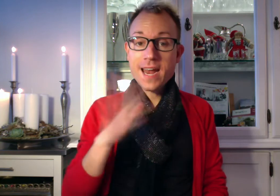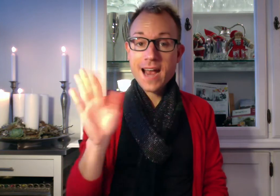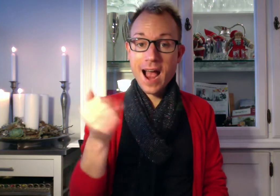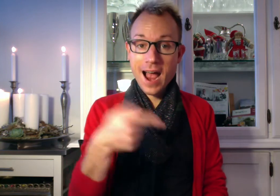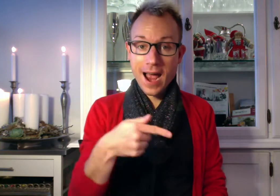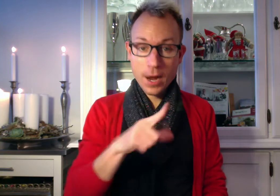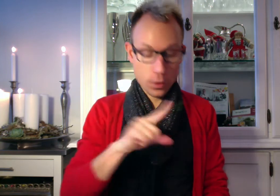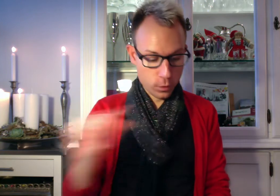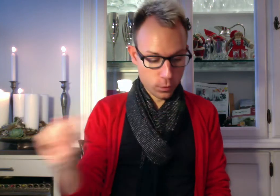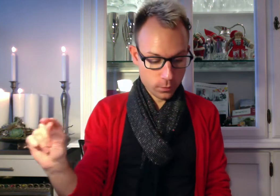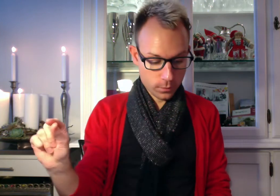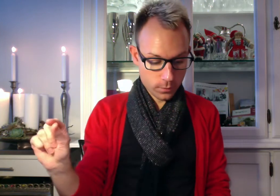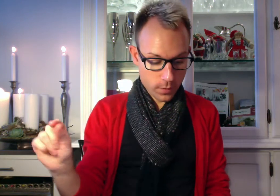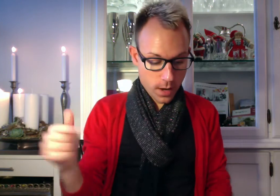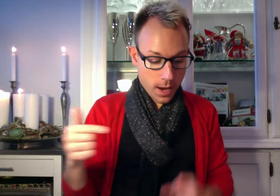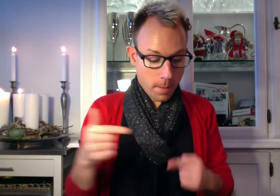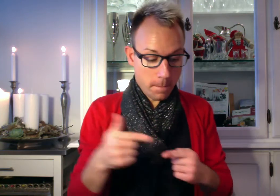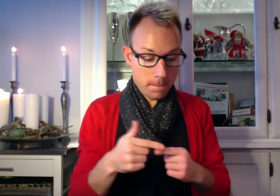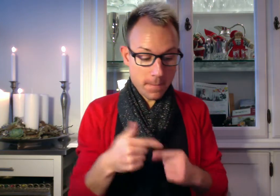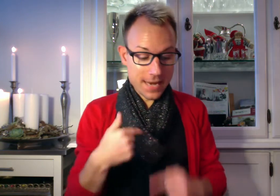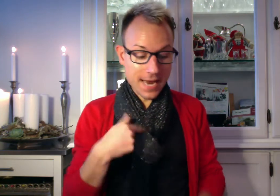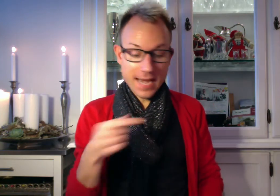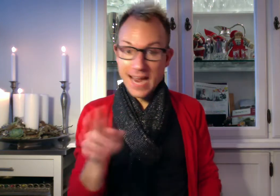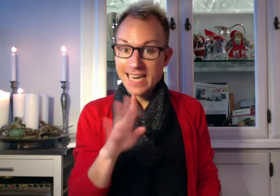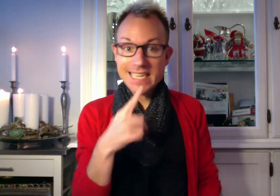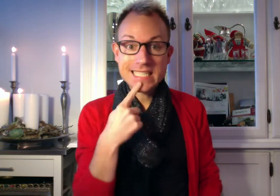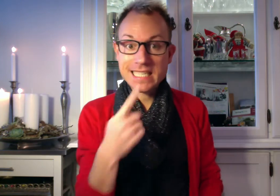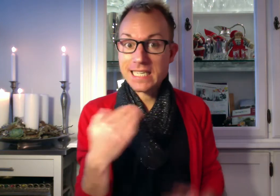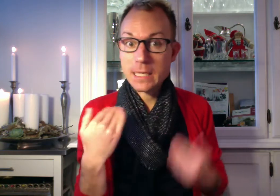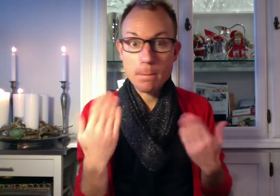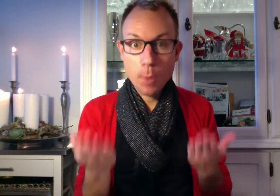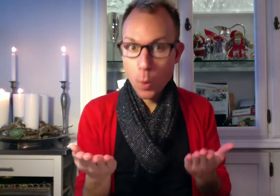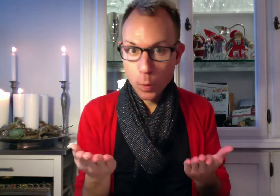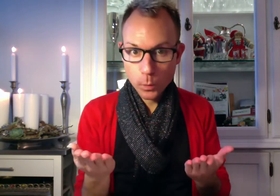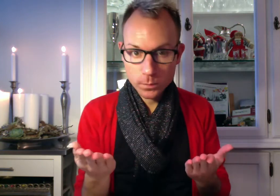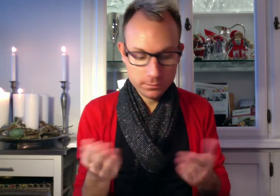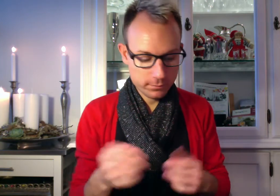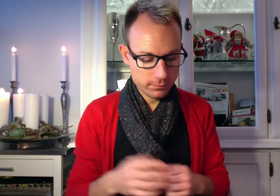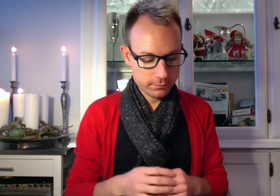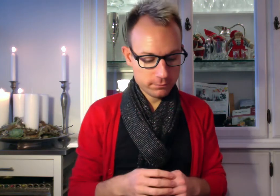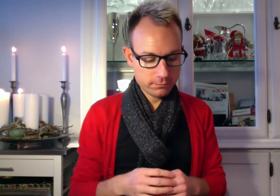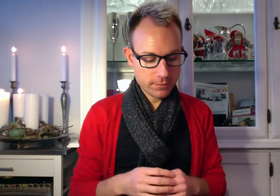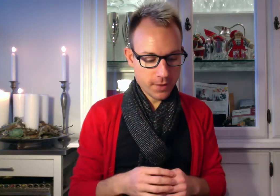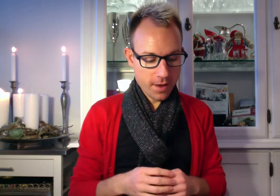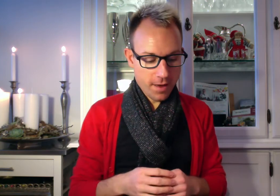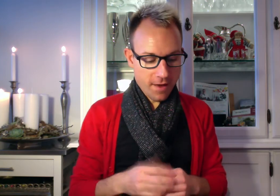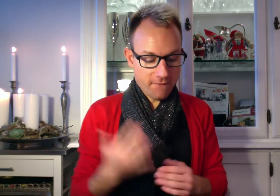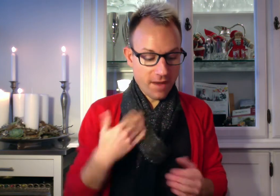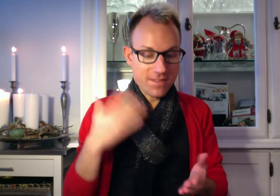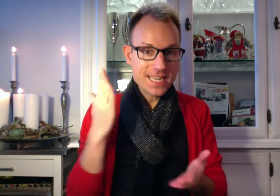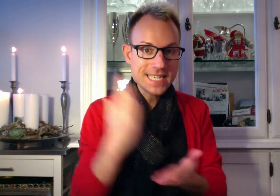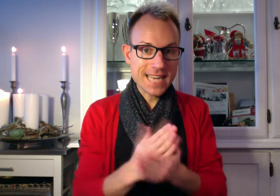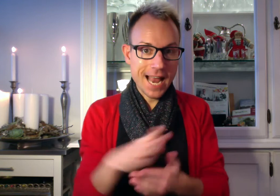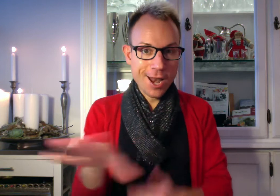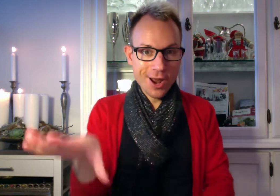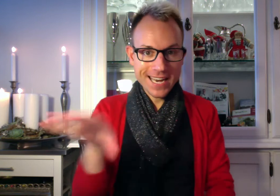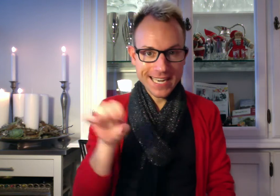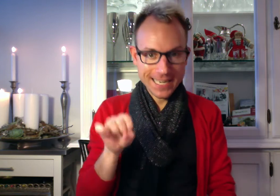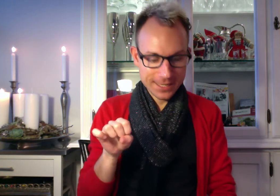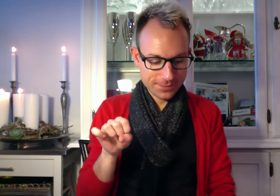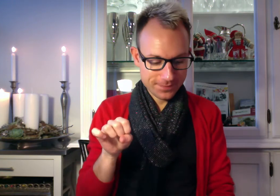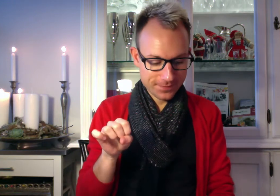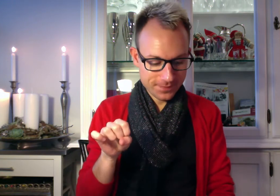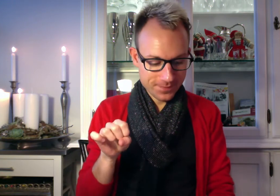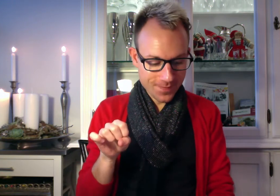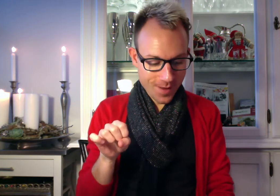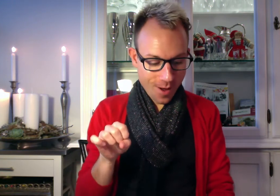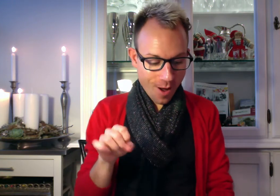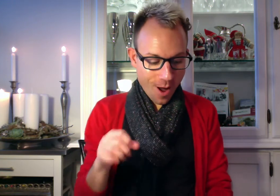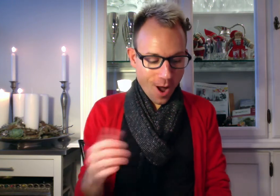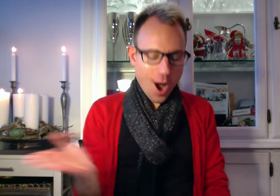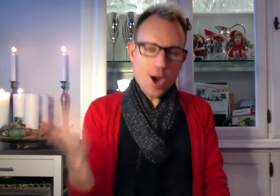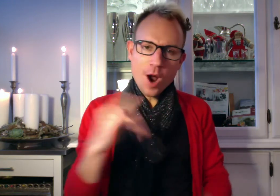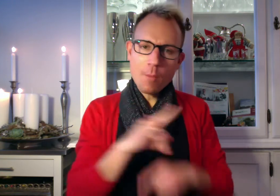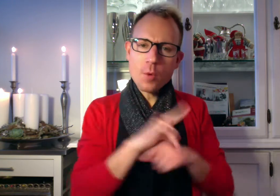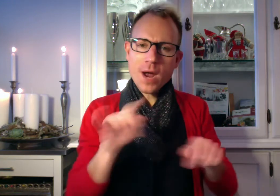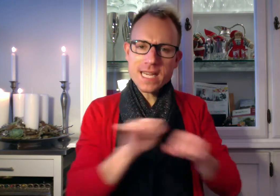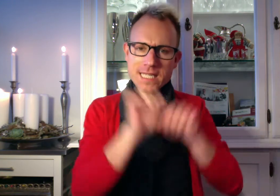Karen gå. Men jeg lader ikke sige mor. Hvad vi skal at hente. Kom nu rigtig